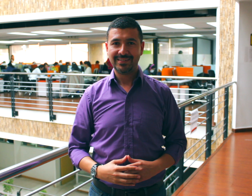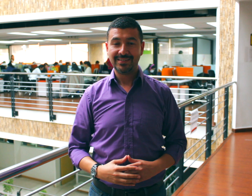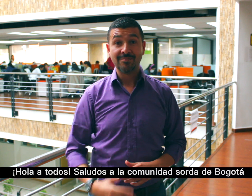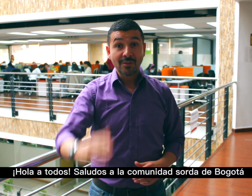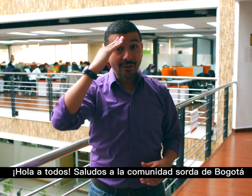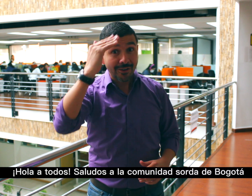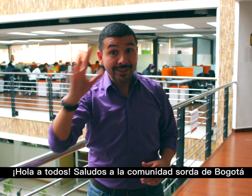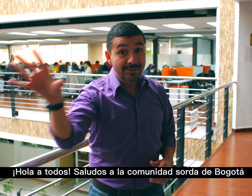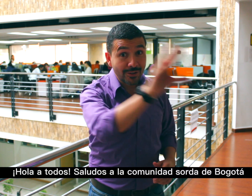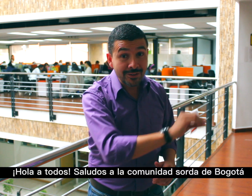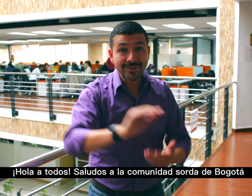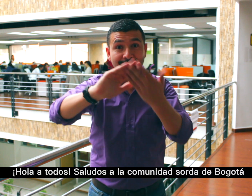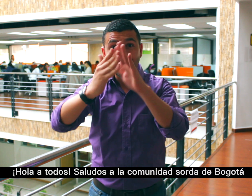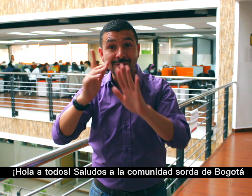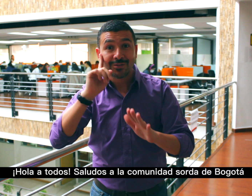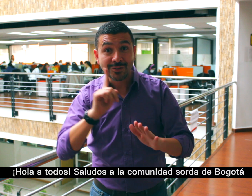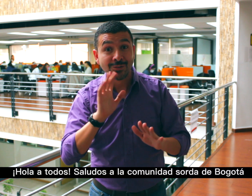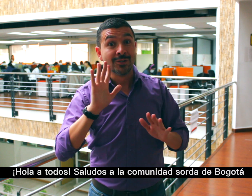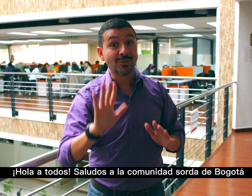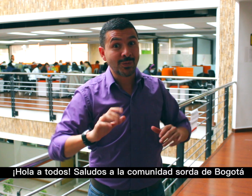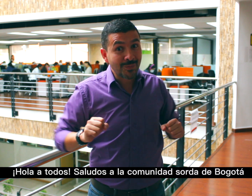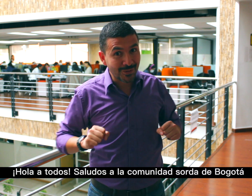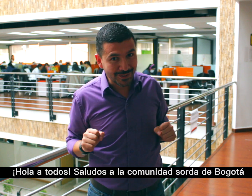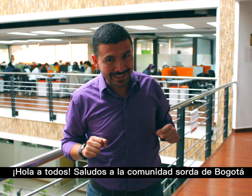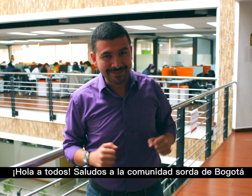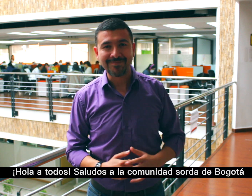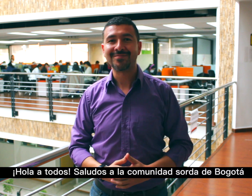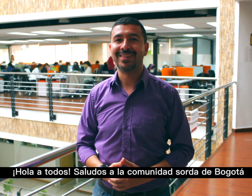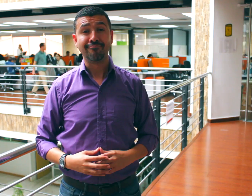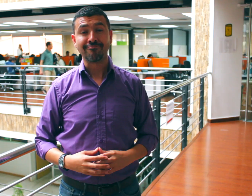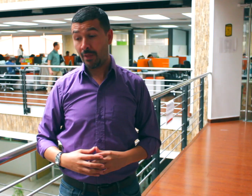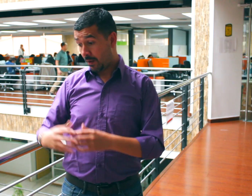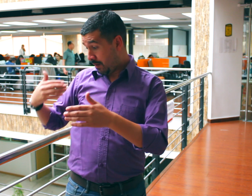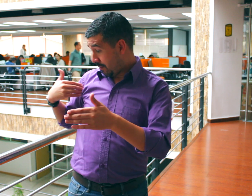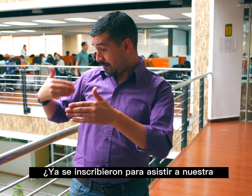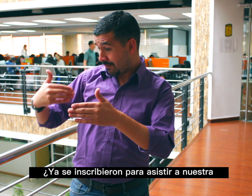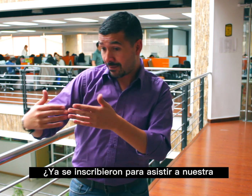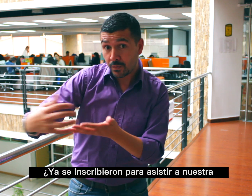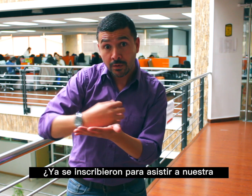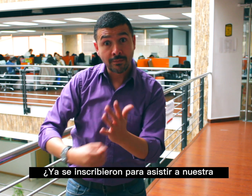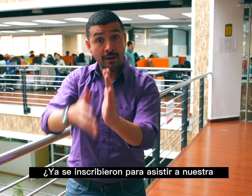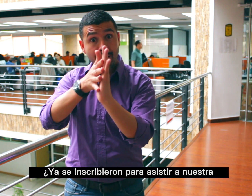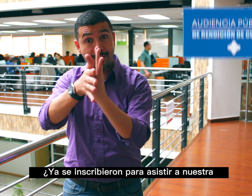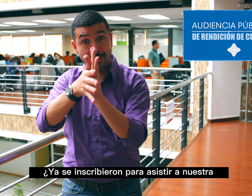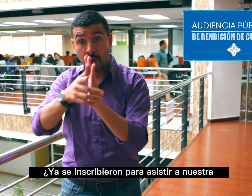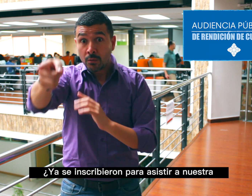Hola a todos, saludos a la comunidad sorda de Bogotá. ¿Ya se inscribieron para asistir a nuestra